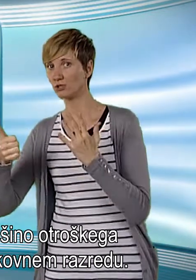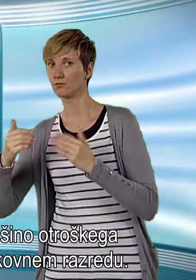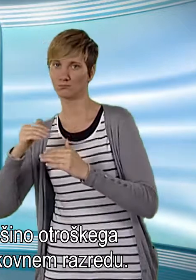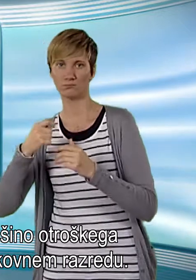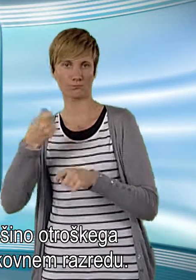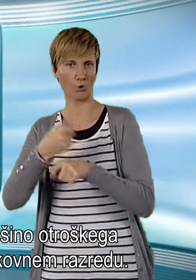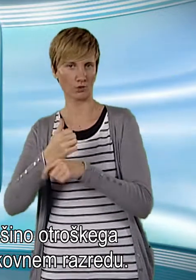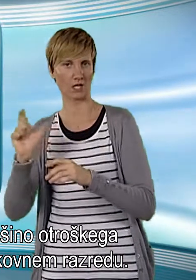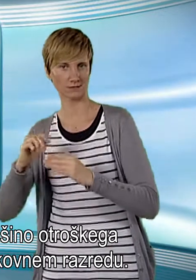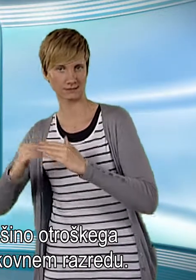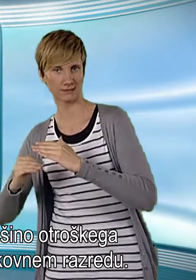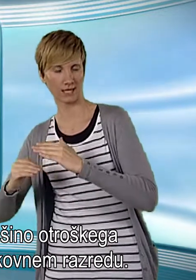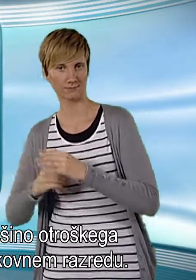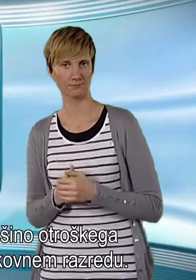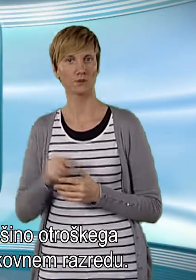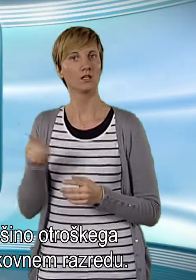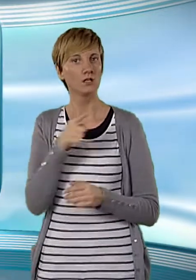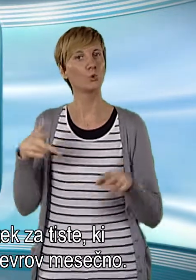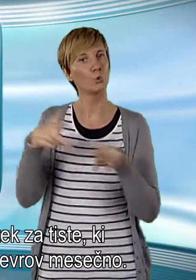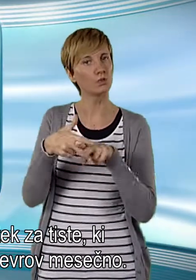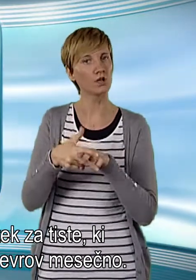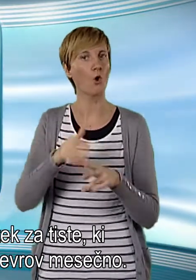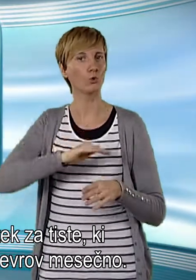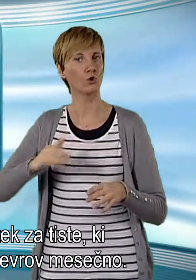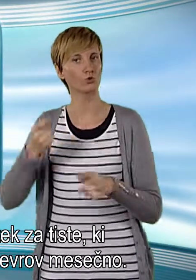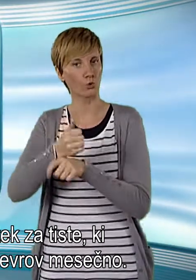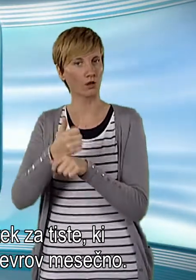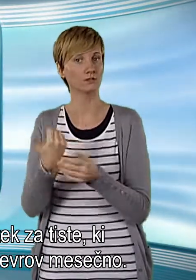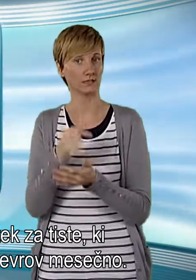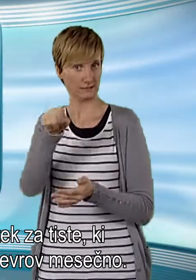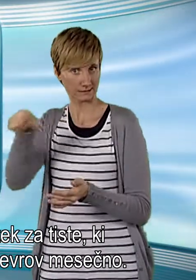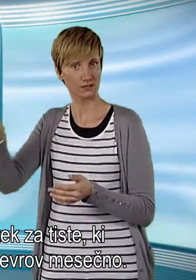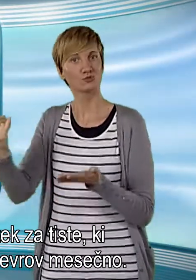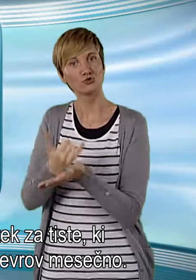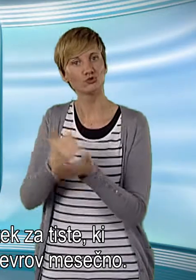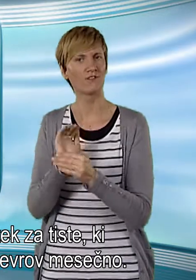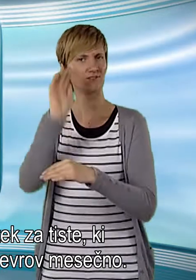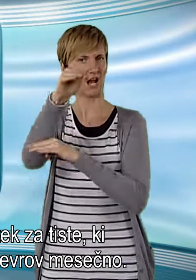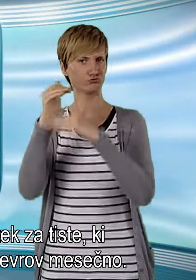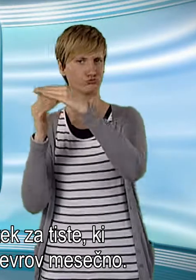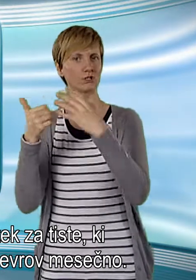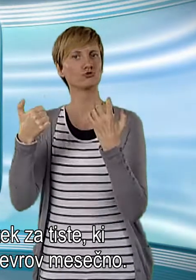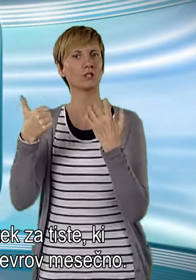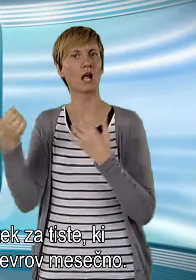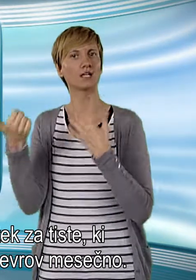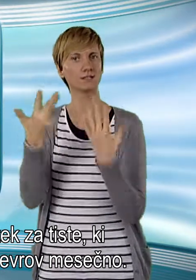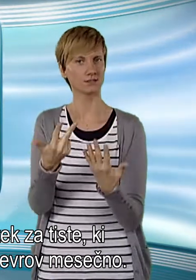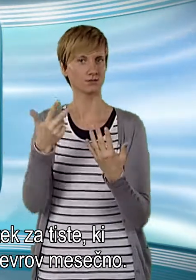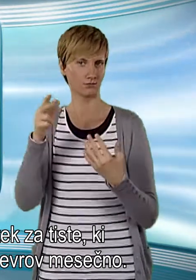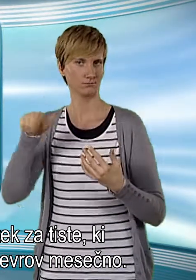šestem dohodkovnem razredu. In ukinja otroški dodatek za tiste, ki zaslužijo več kot